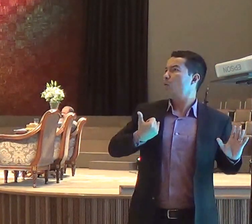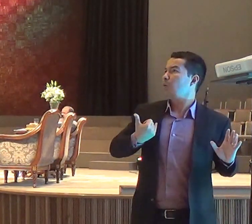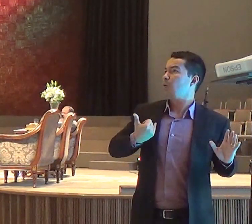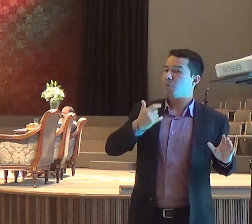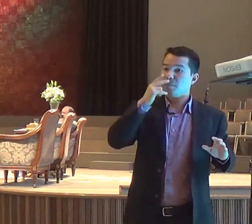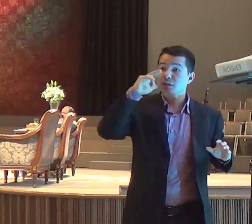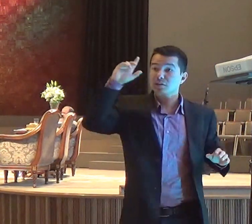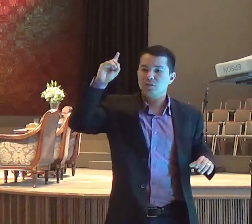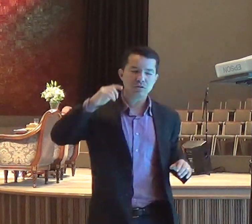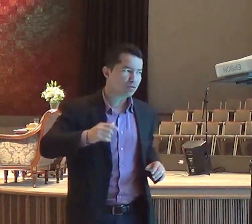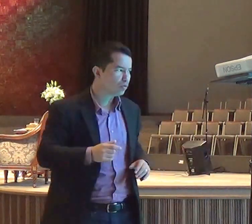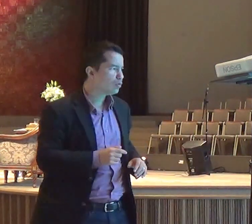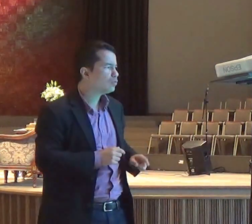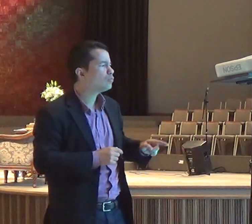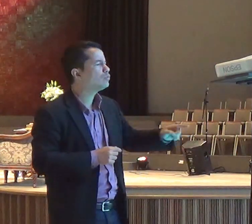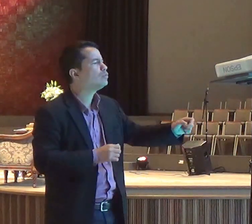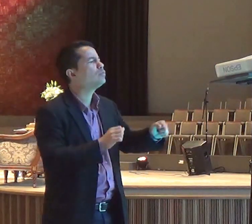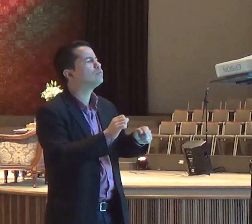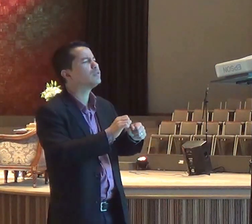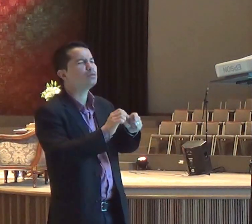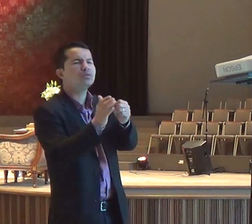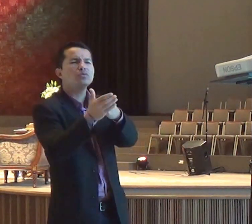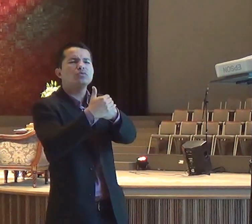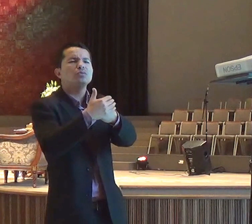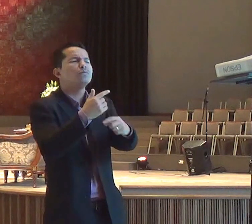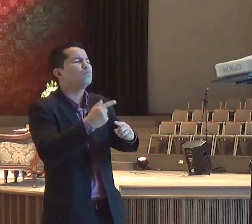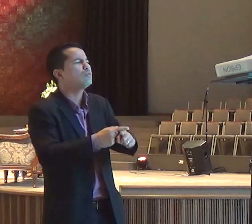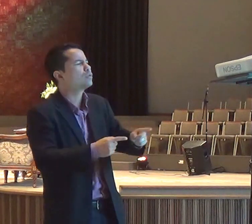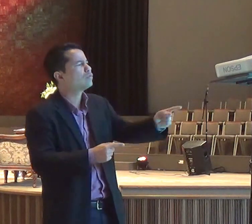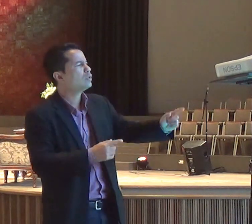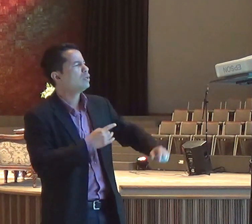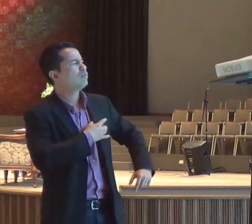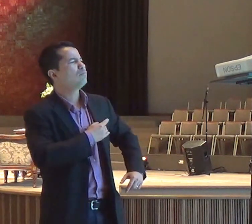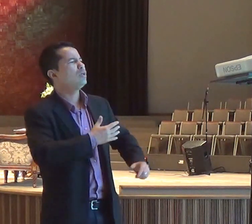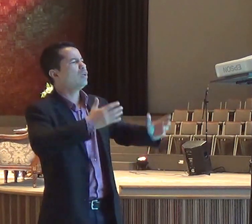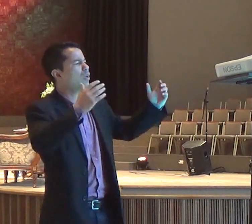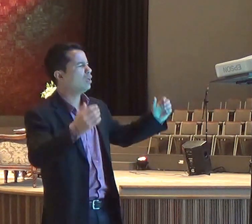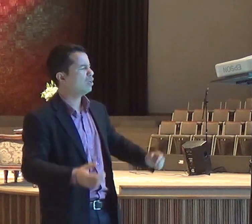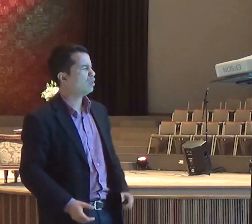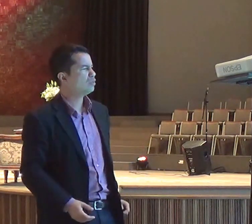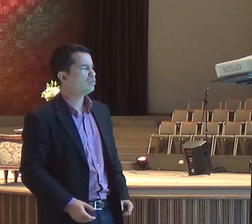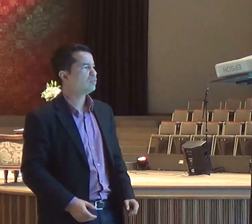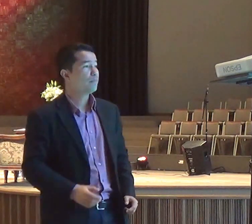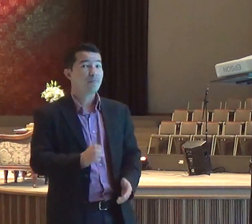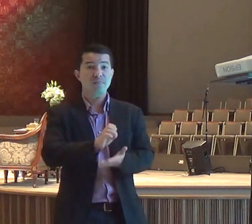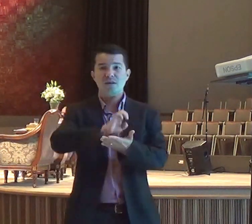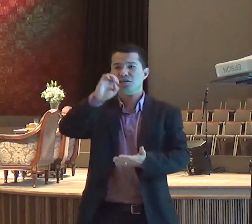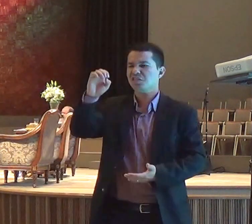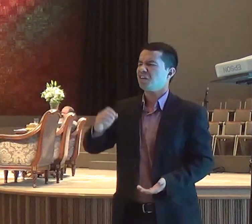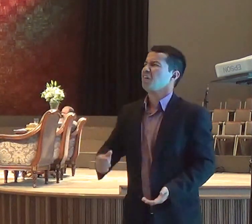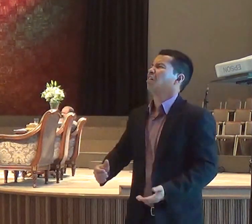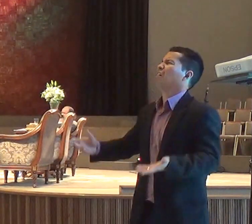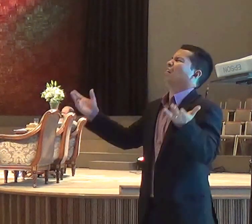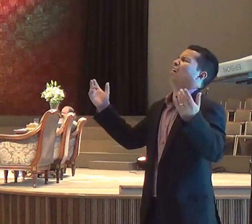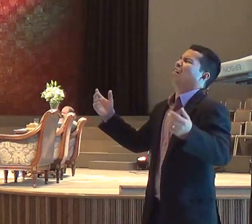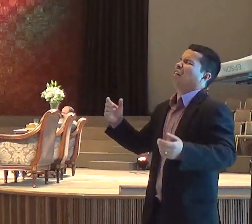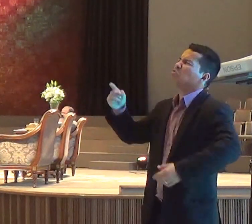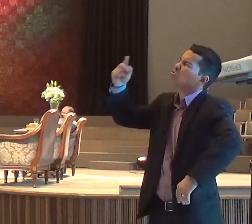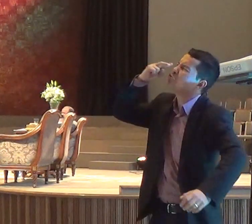reclamar, e dizer, Deus, não adiantou nada, perdi meu tempo, no meu idealismo, nem o povo se converteu, eu não posso